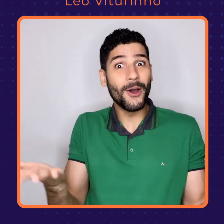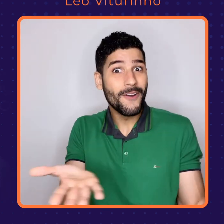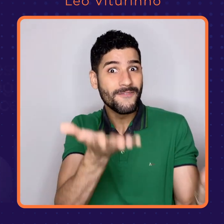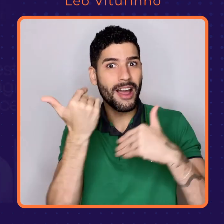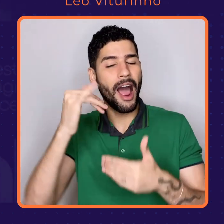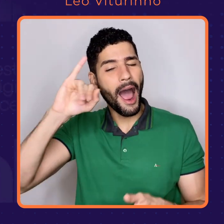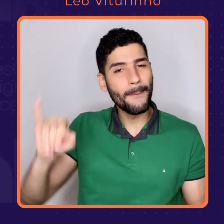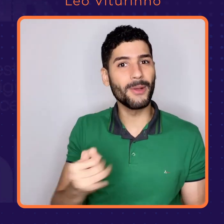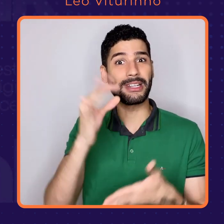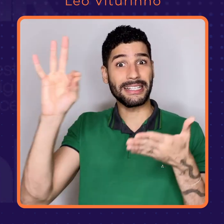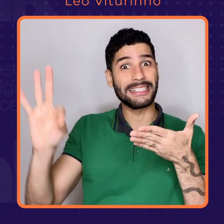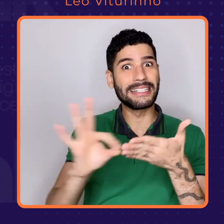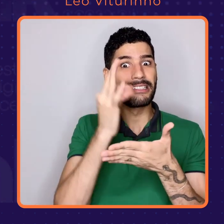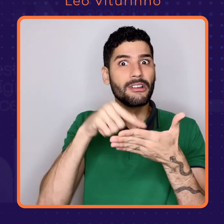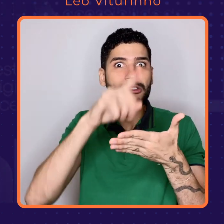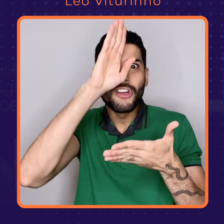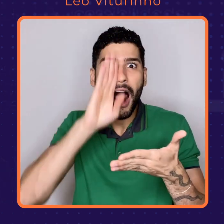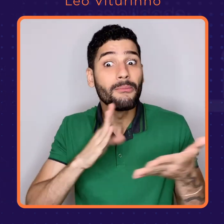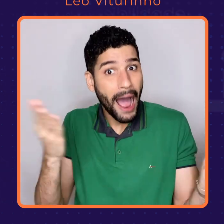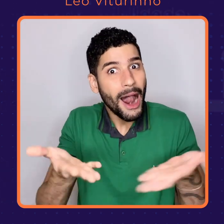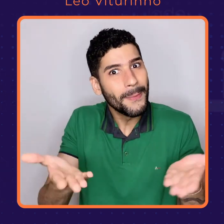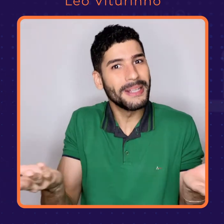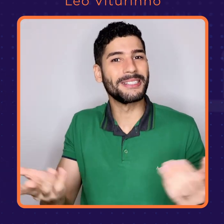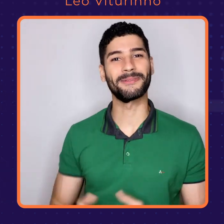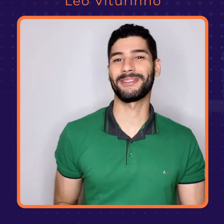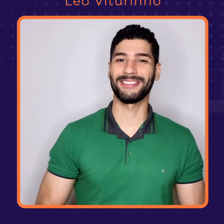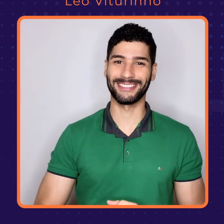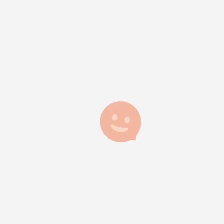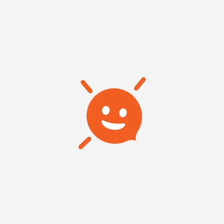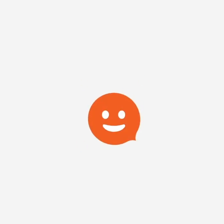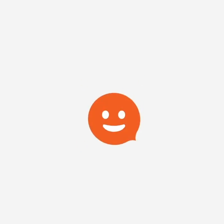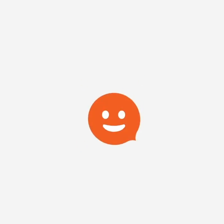Então faça sua inscrição gratuita hoje mesmo.